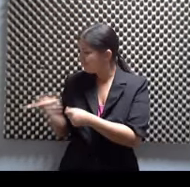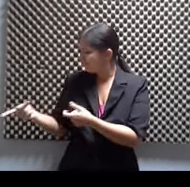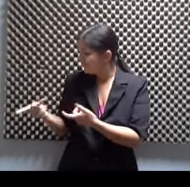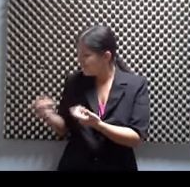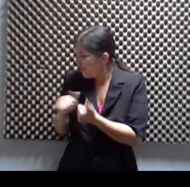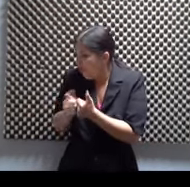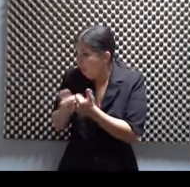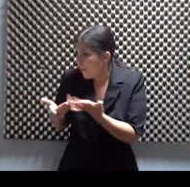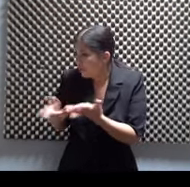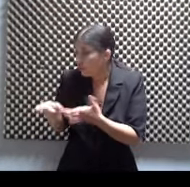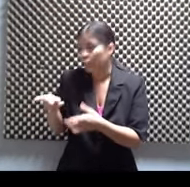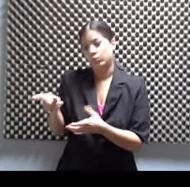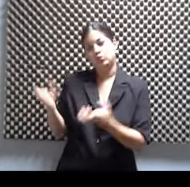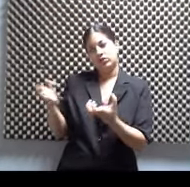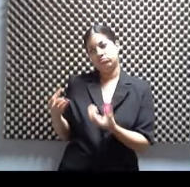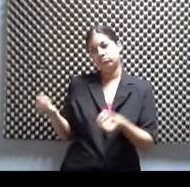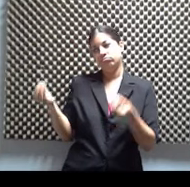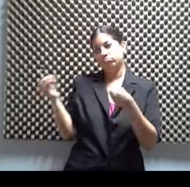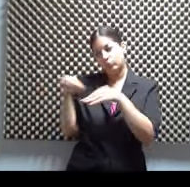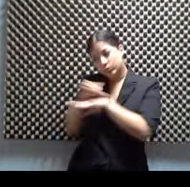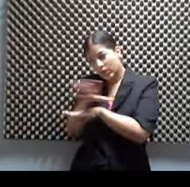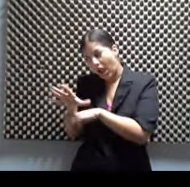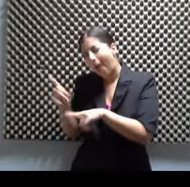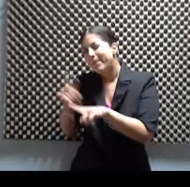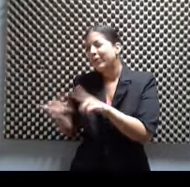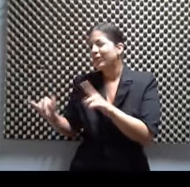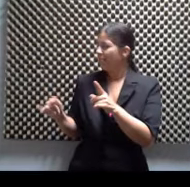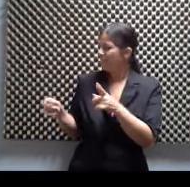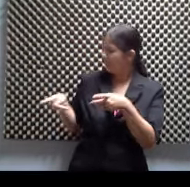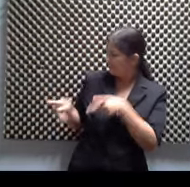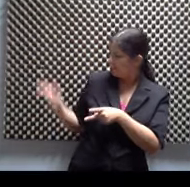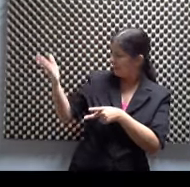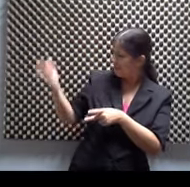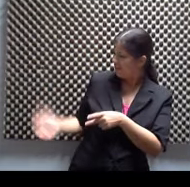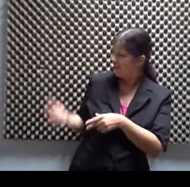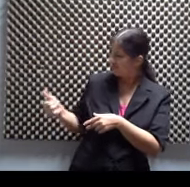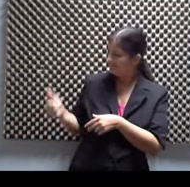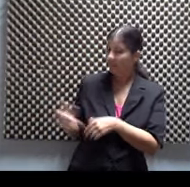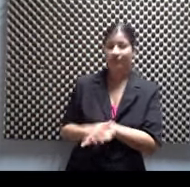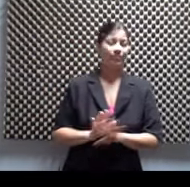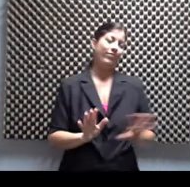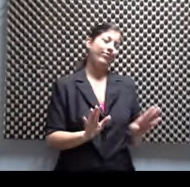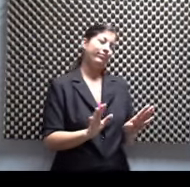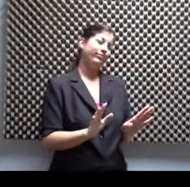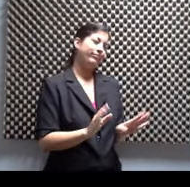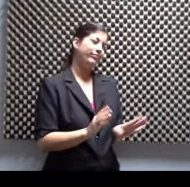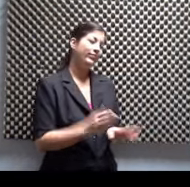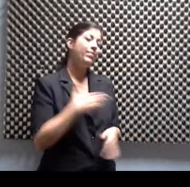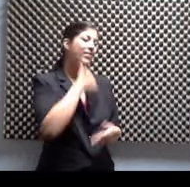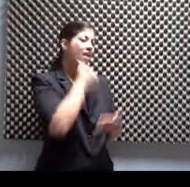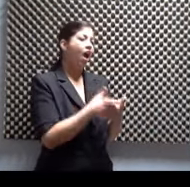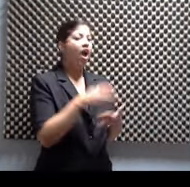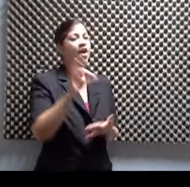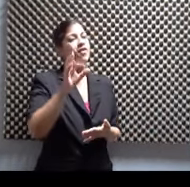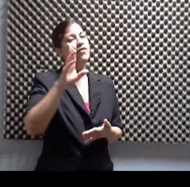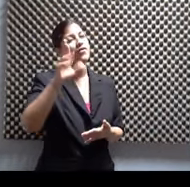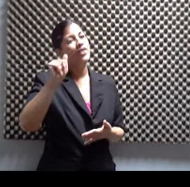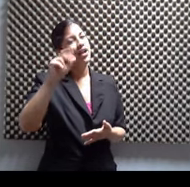darle todos los consejos del mundo, pero también le quieres dejar que ella descubra. No, no, Francesca es Francesca, y desde muy pequeña yo trataba de ayudarle en las